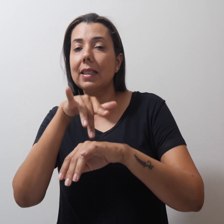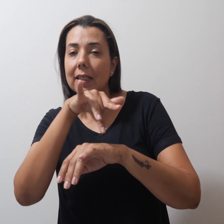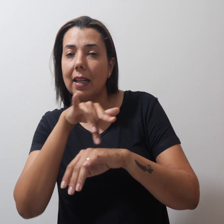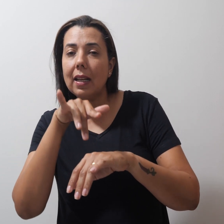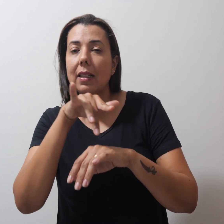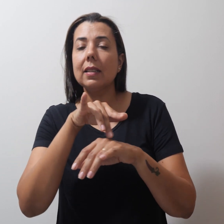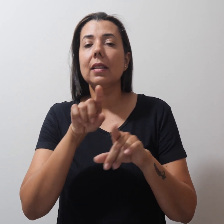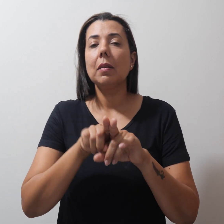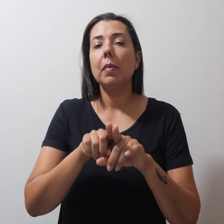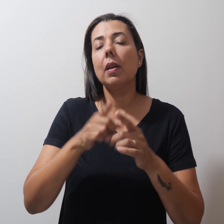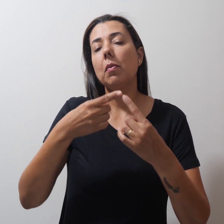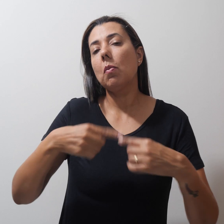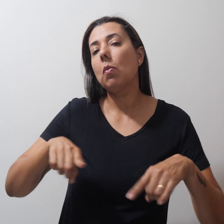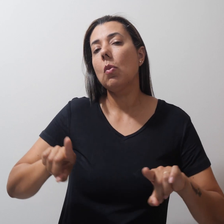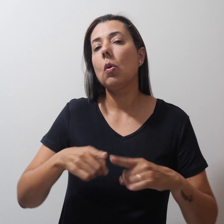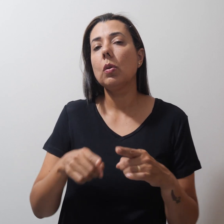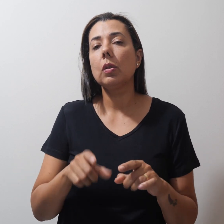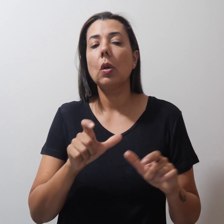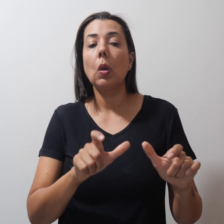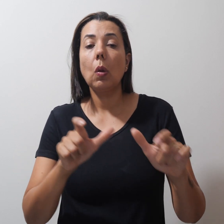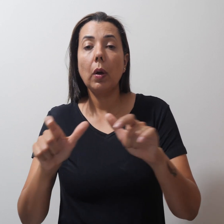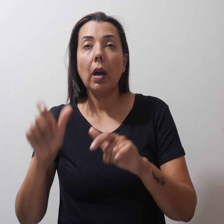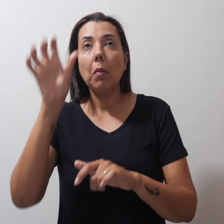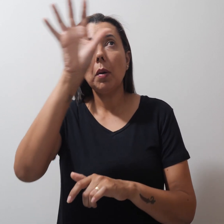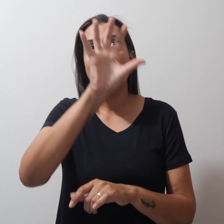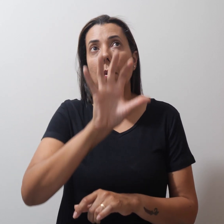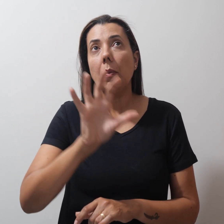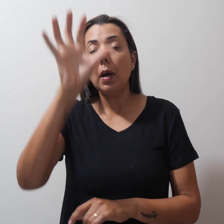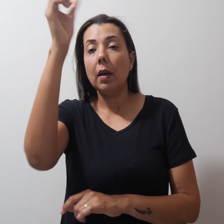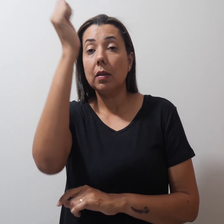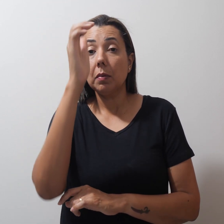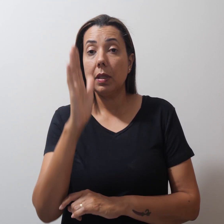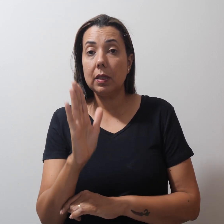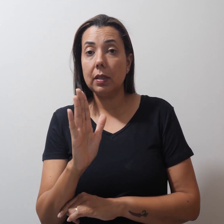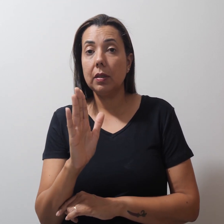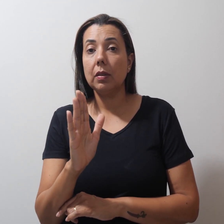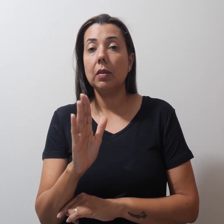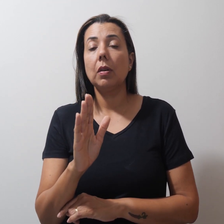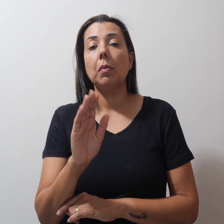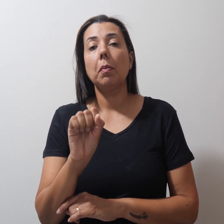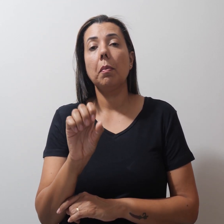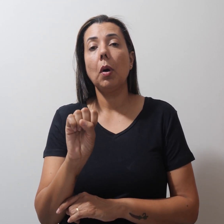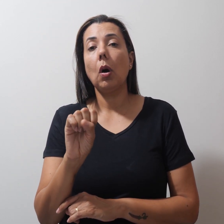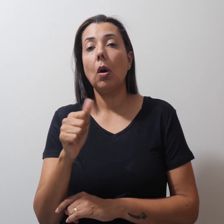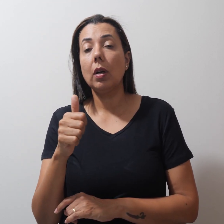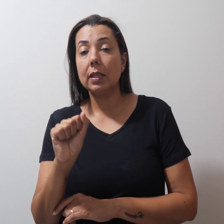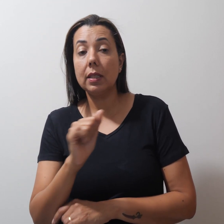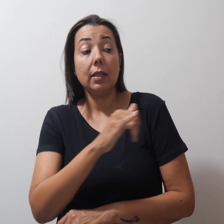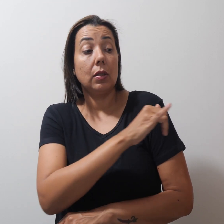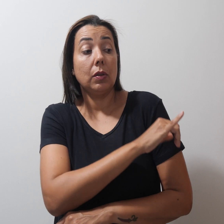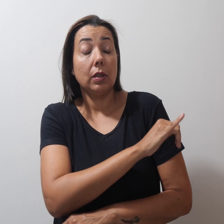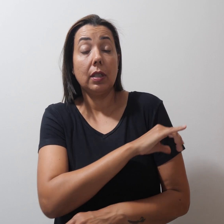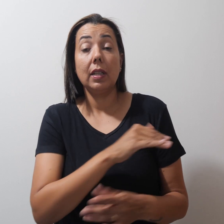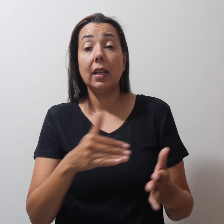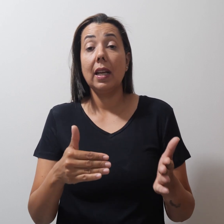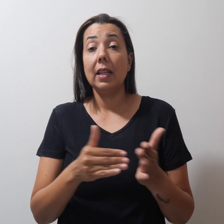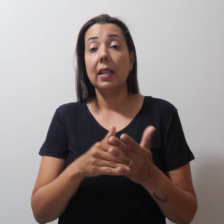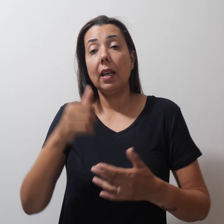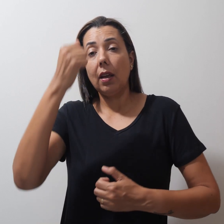típicas das regiões brasileiras desde a Bossa Nova do Rio de Janeiro até o Forró e o